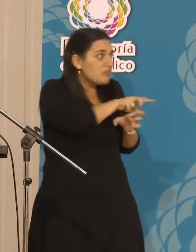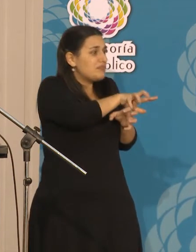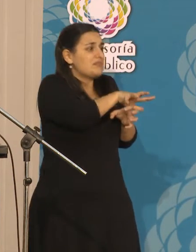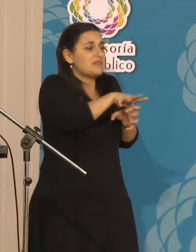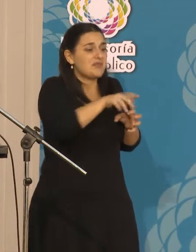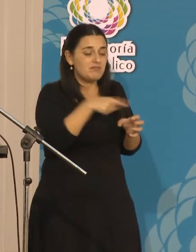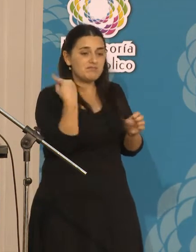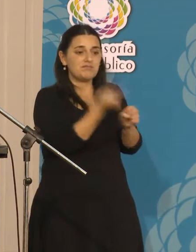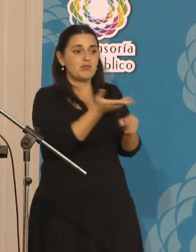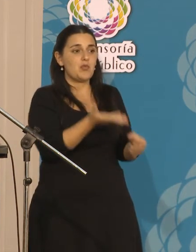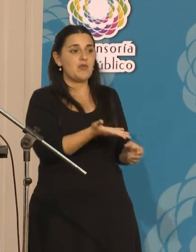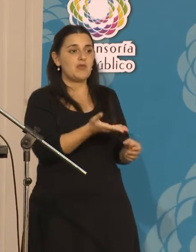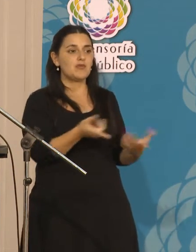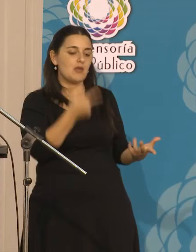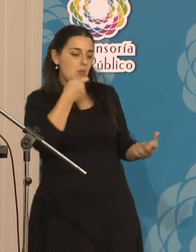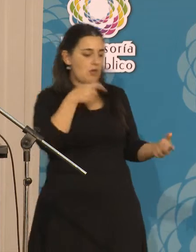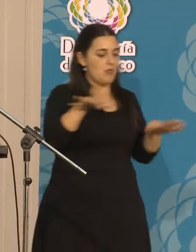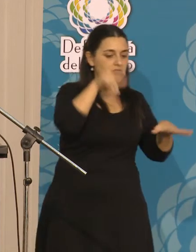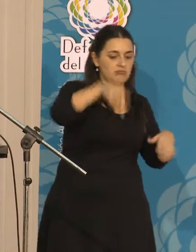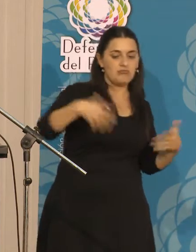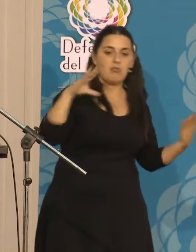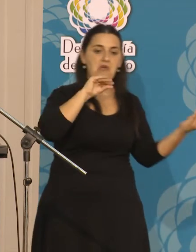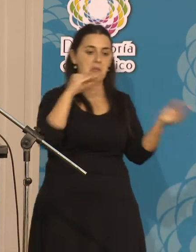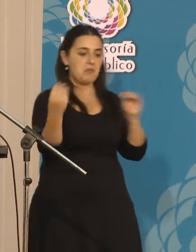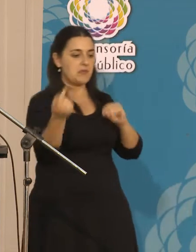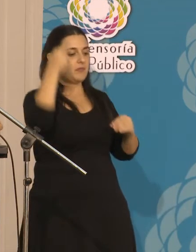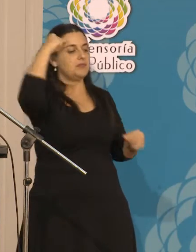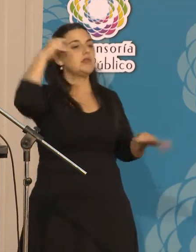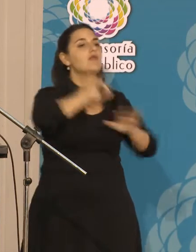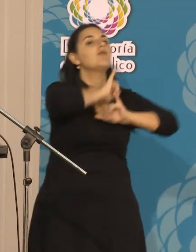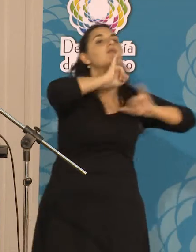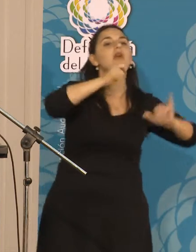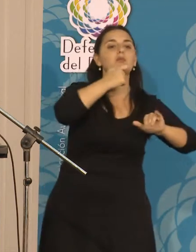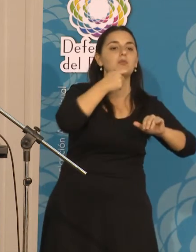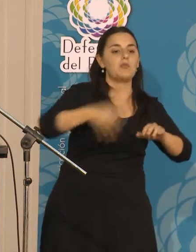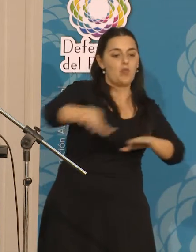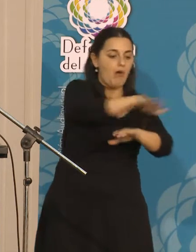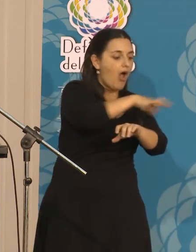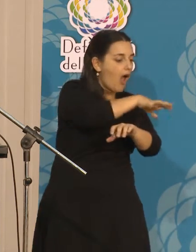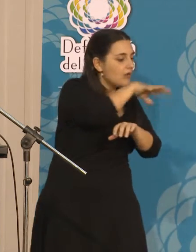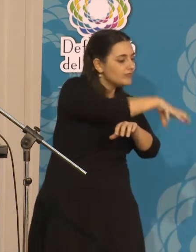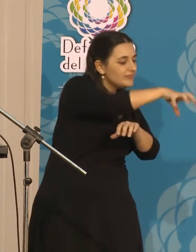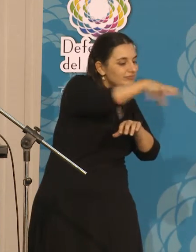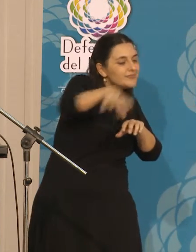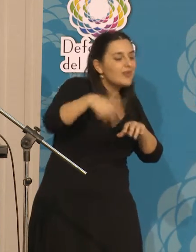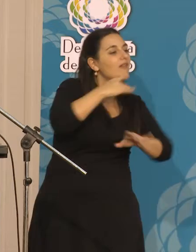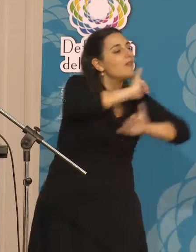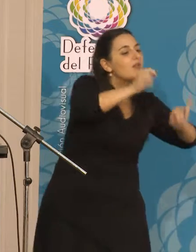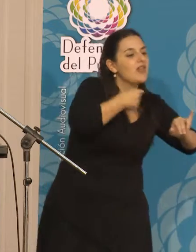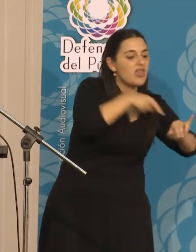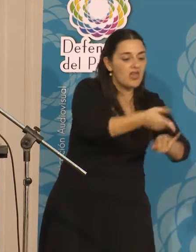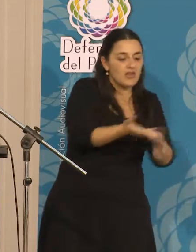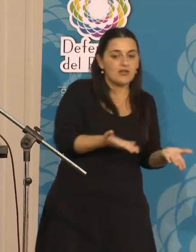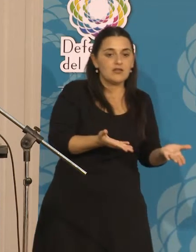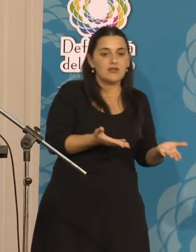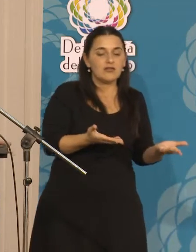discutiendo, o estamos intentando plasmar la noticia de mi barrio, suponemos, y estamos discutiendo,